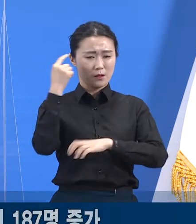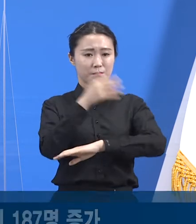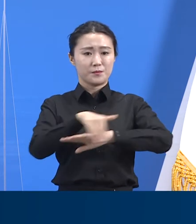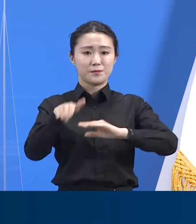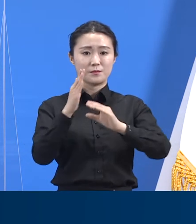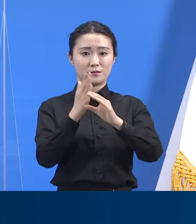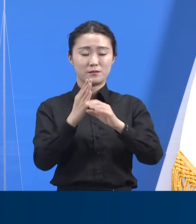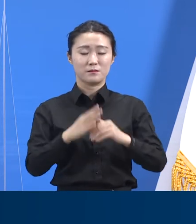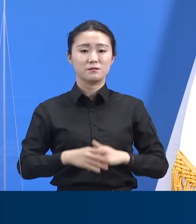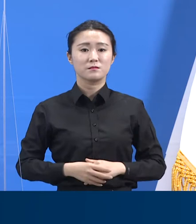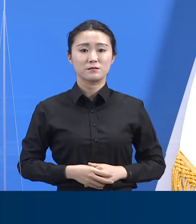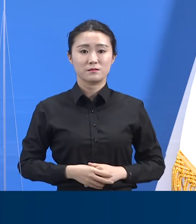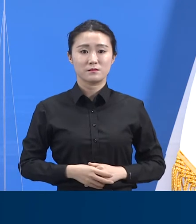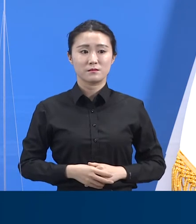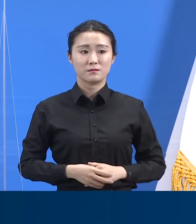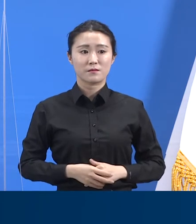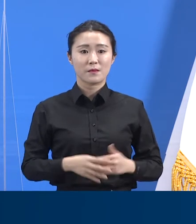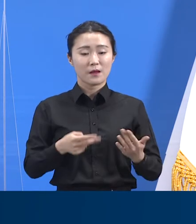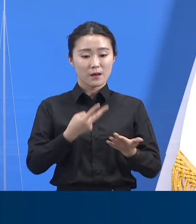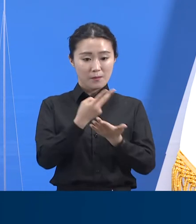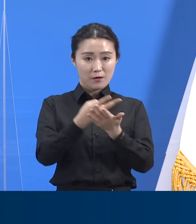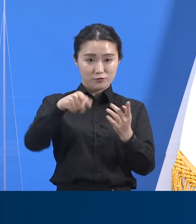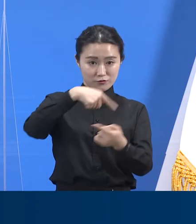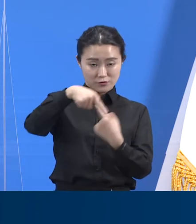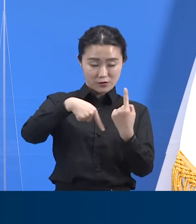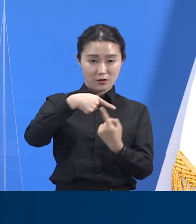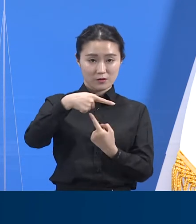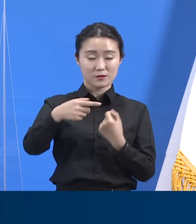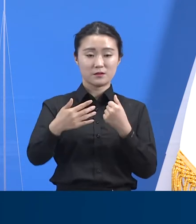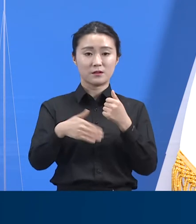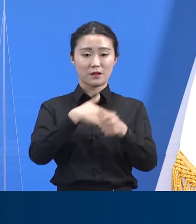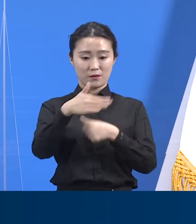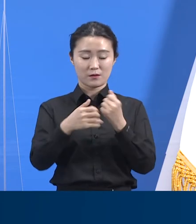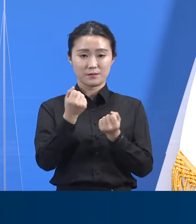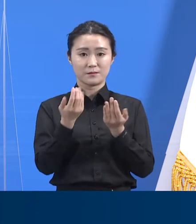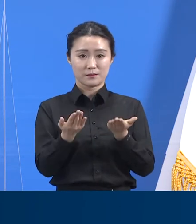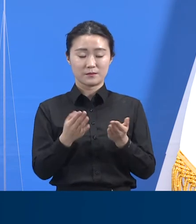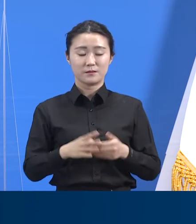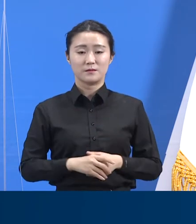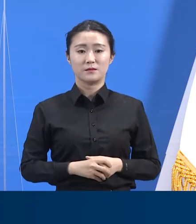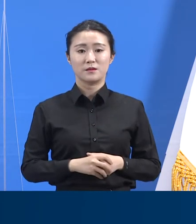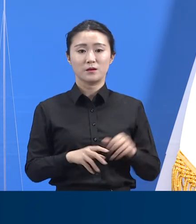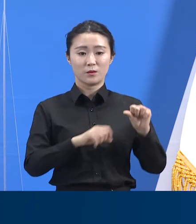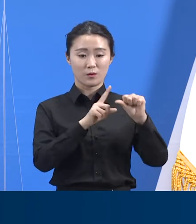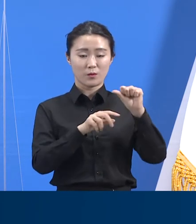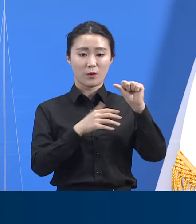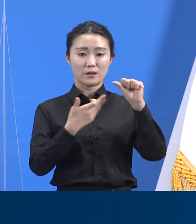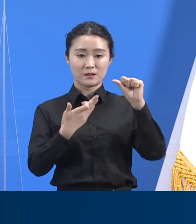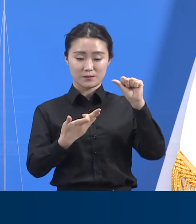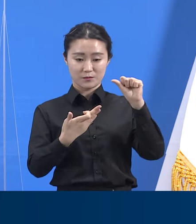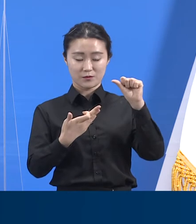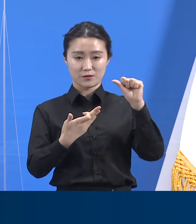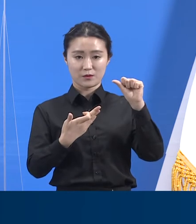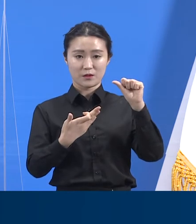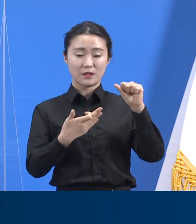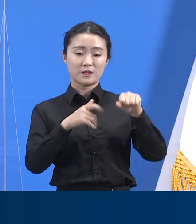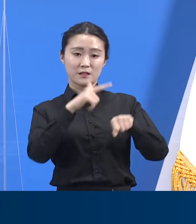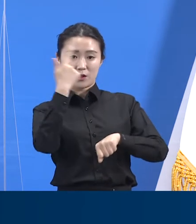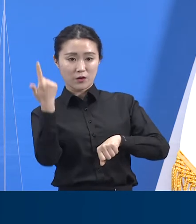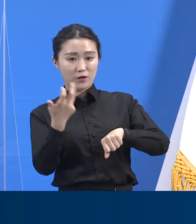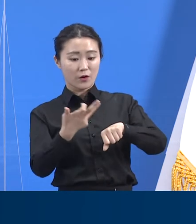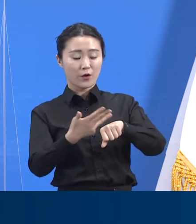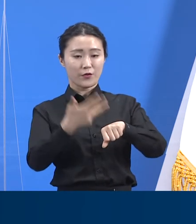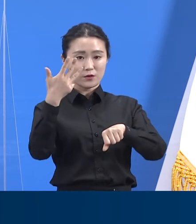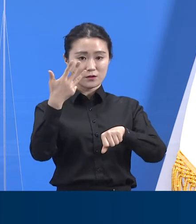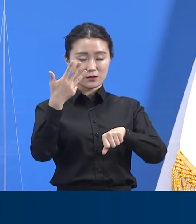병상 운용 현황에 대해 말씀드리겠습니다. 5월 19일 20시 기준 일반과 중증환자 병상을 합한